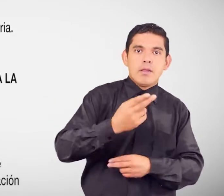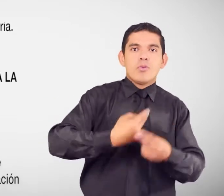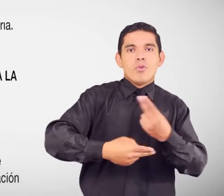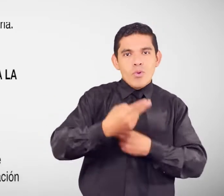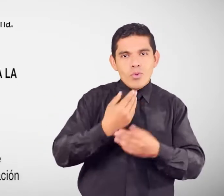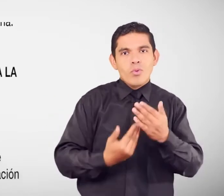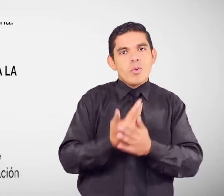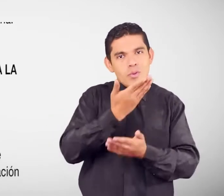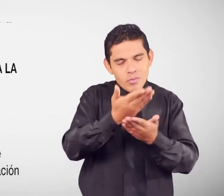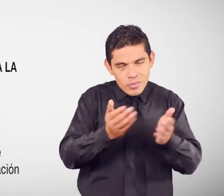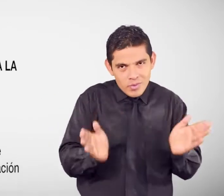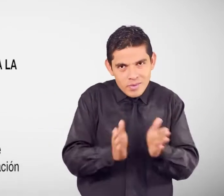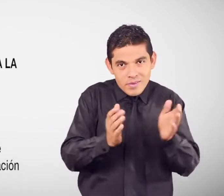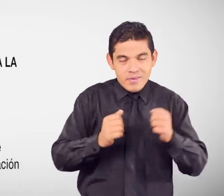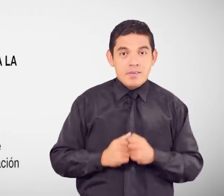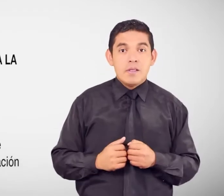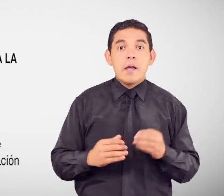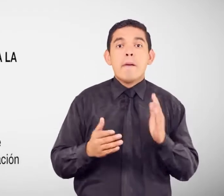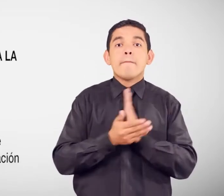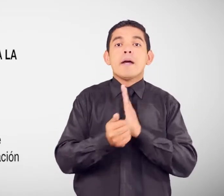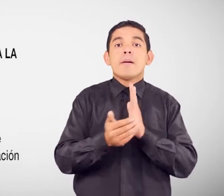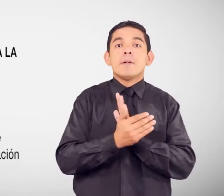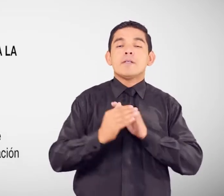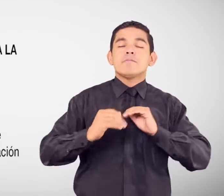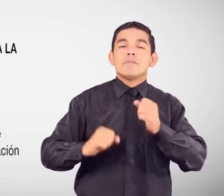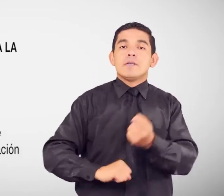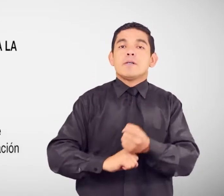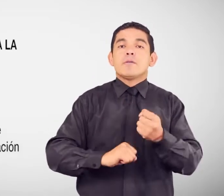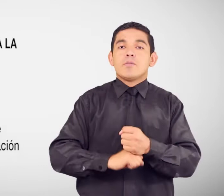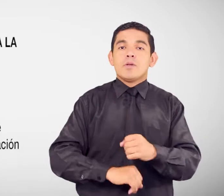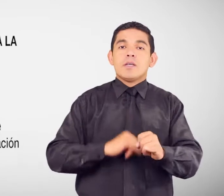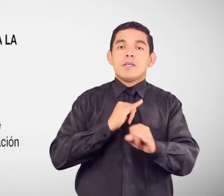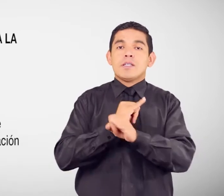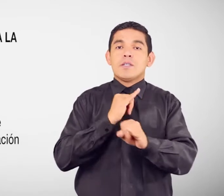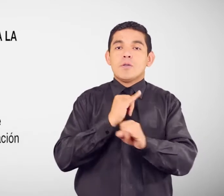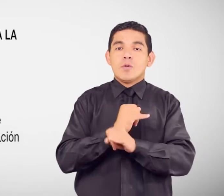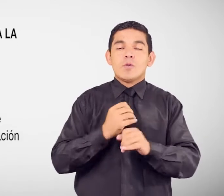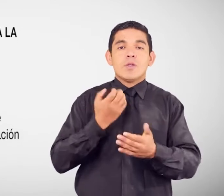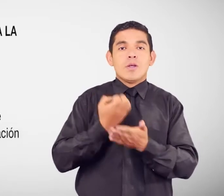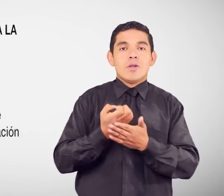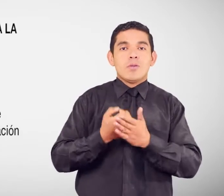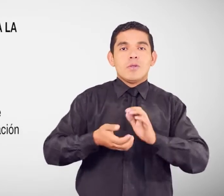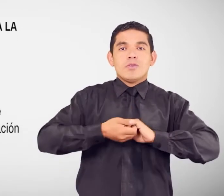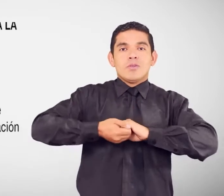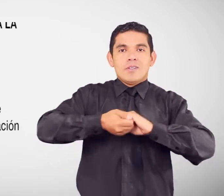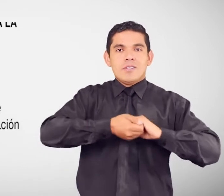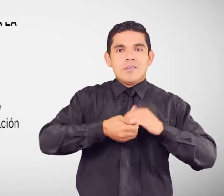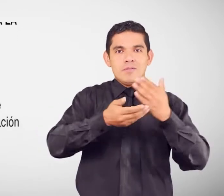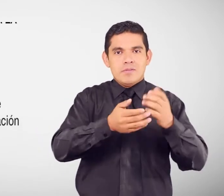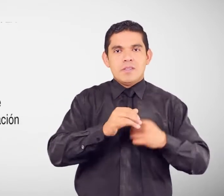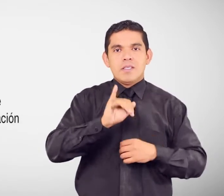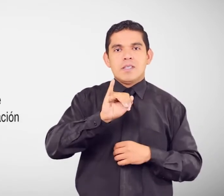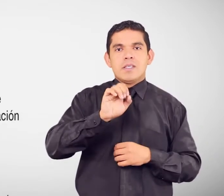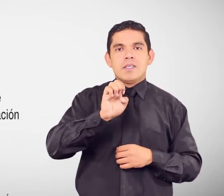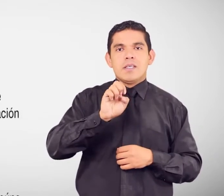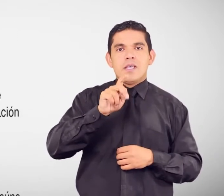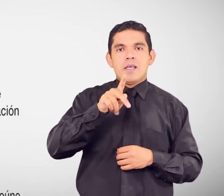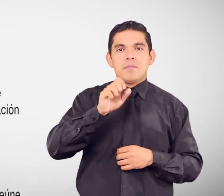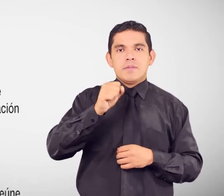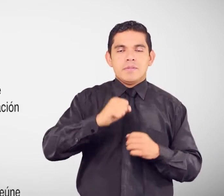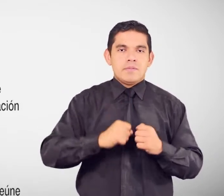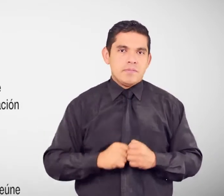de Economía Popular y Solidaria Vulneración de los derechos A la protección social Vulneración